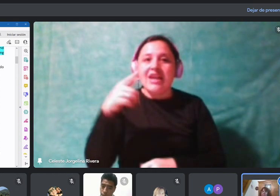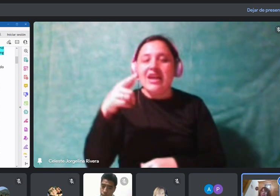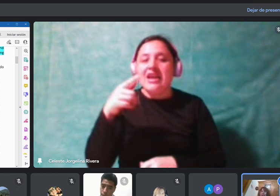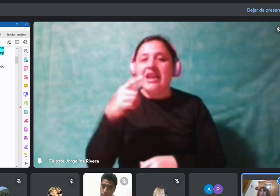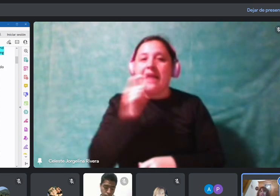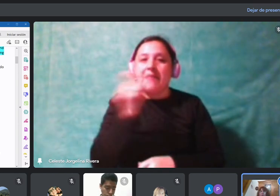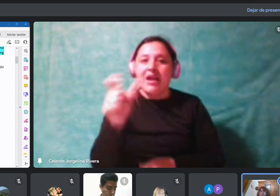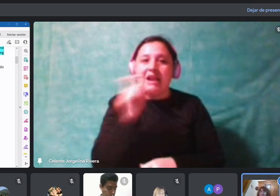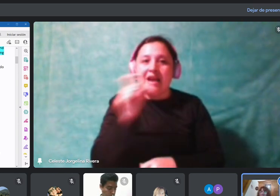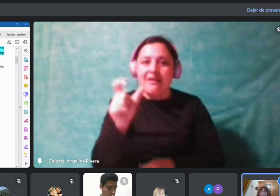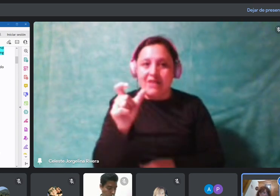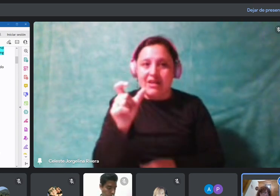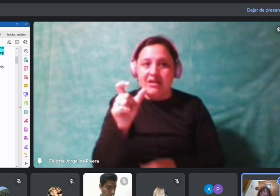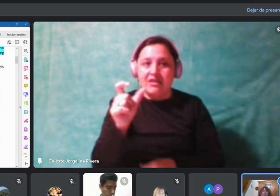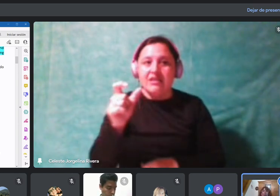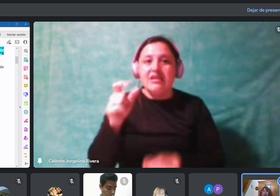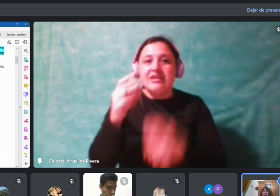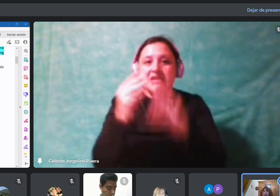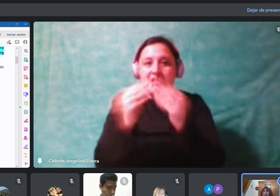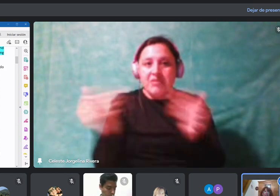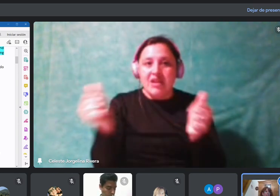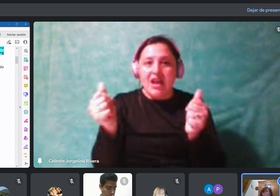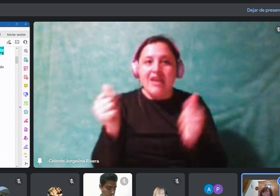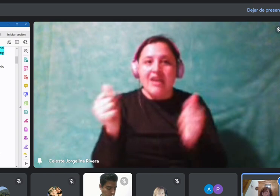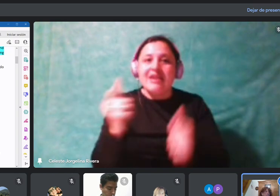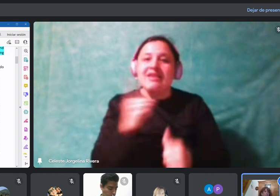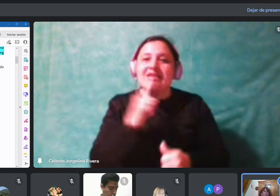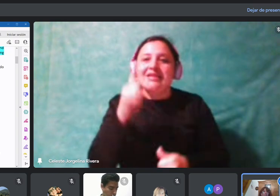La segunda, ¿qué clase de palabra es?